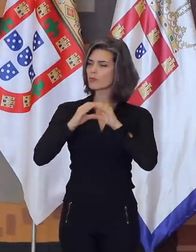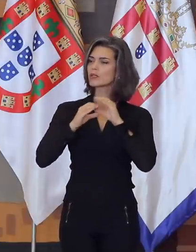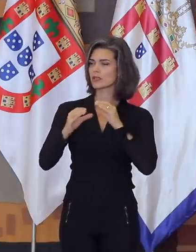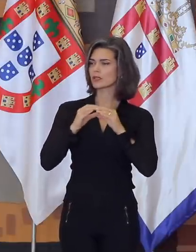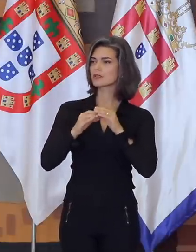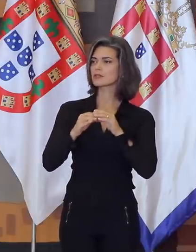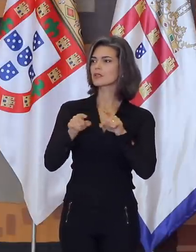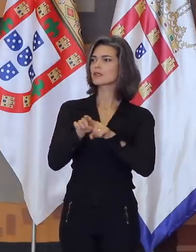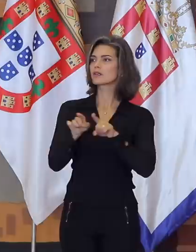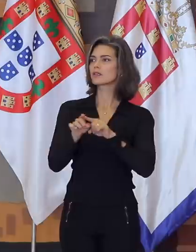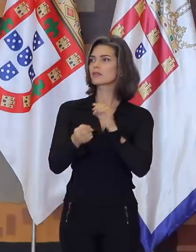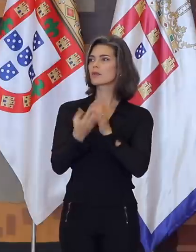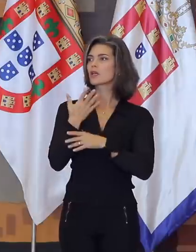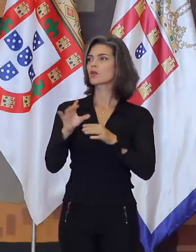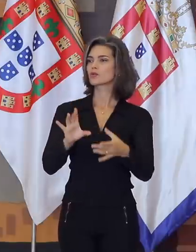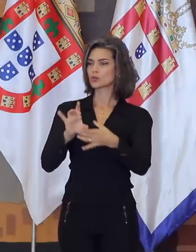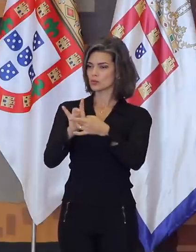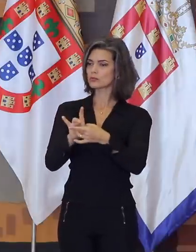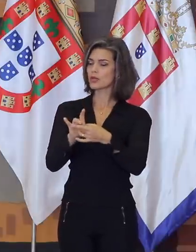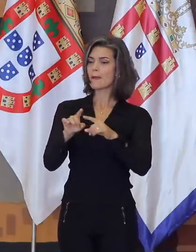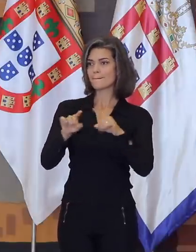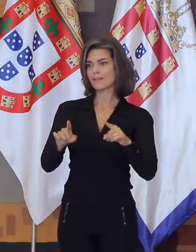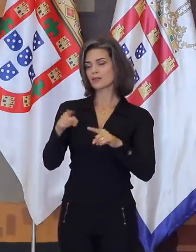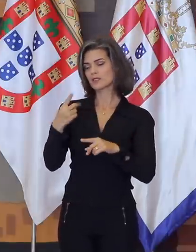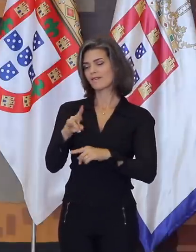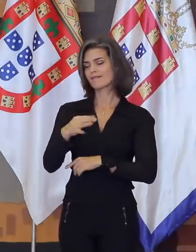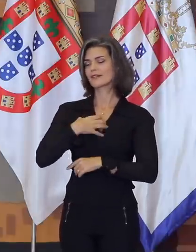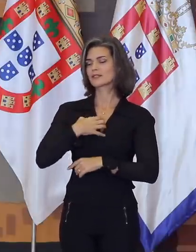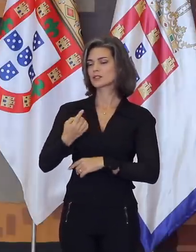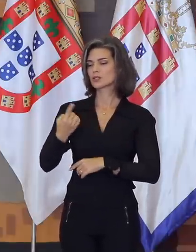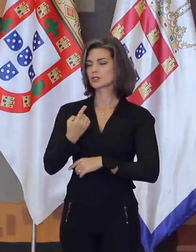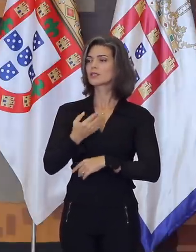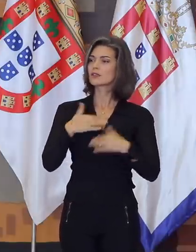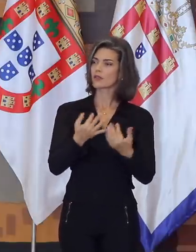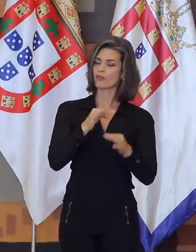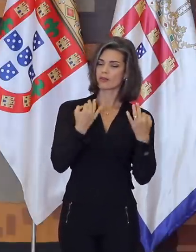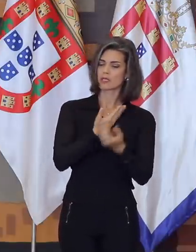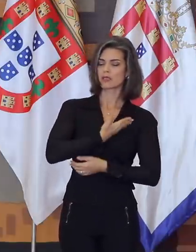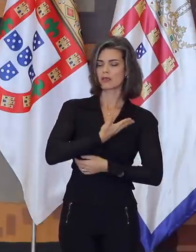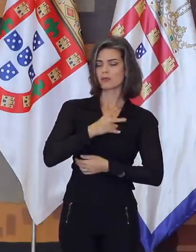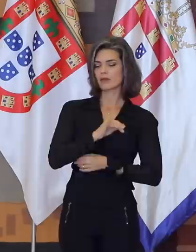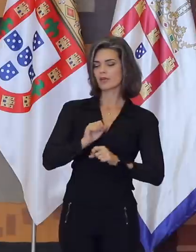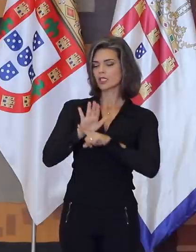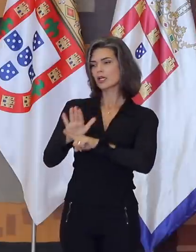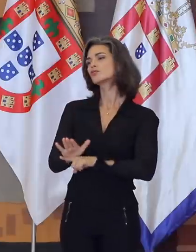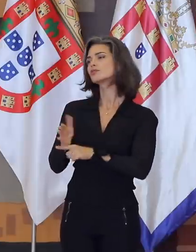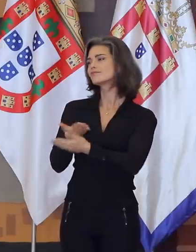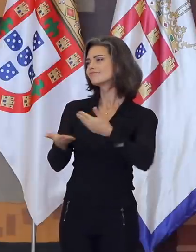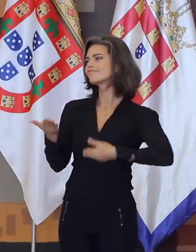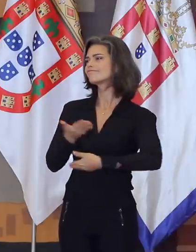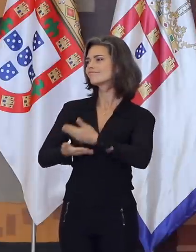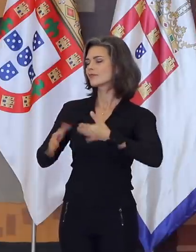objetivos a construção de pontes. Mas serão também a família e os amigos que dividirão com vocês as